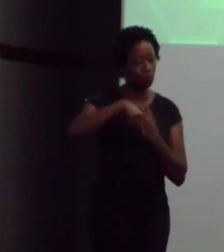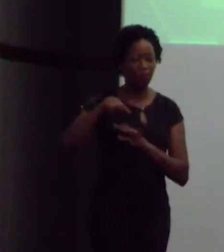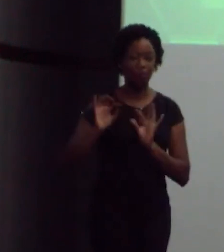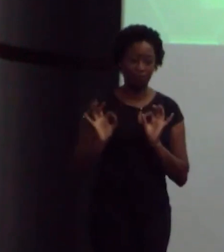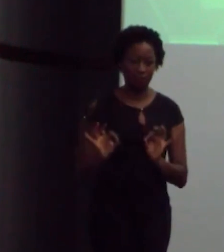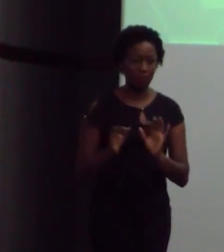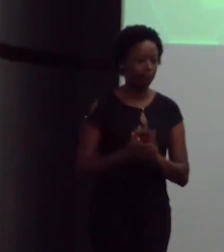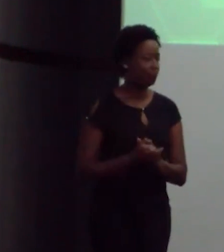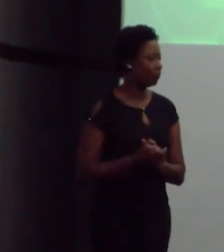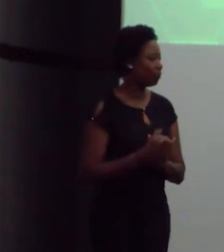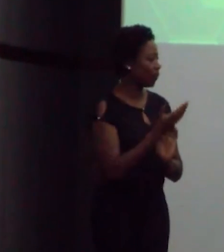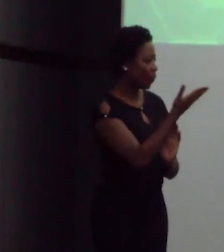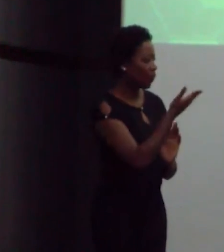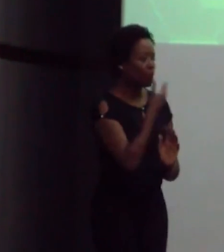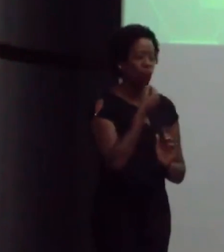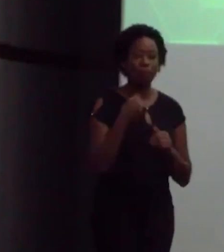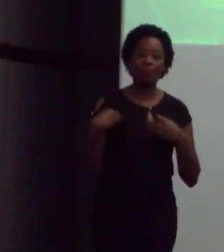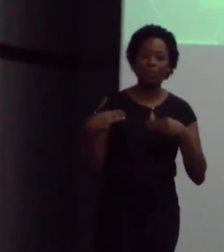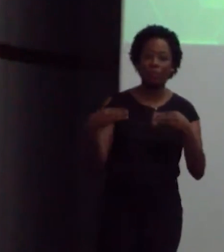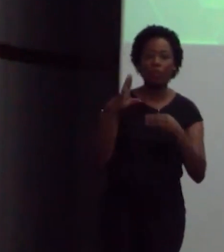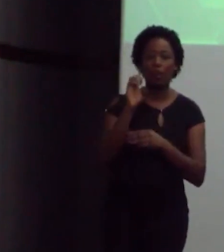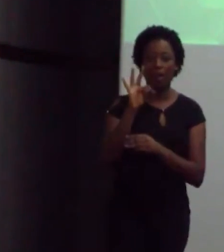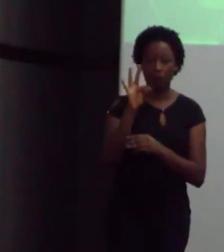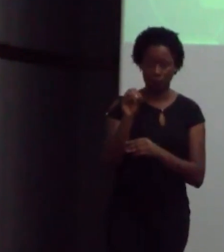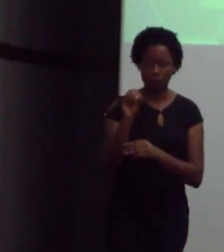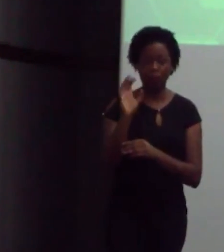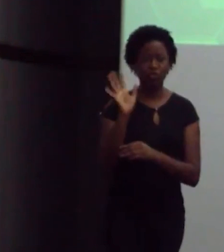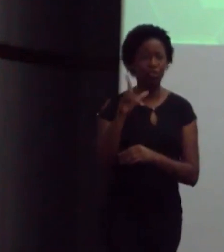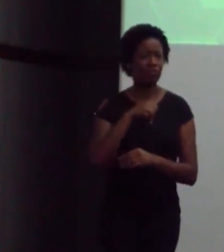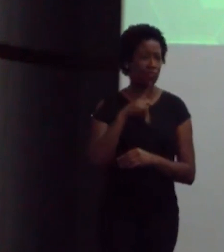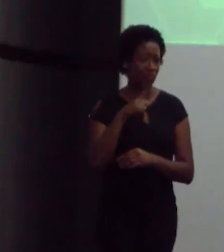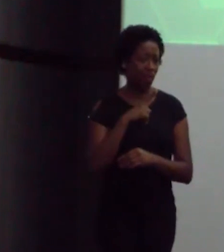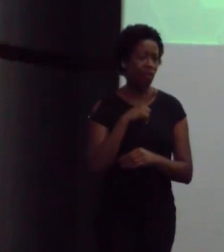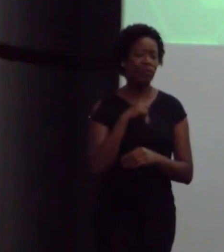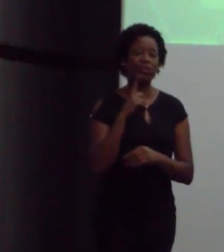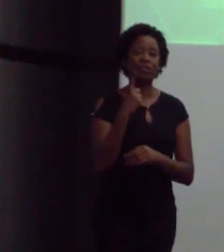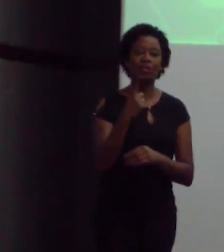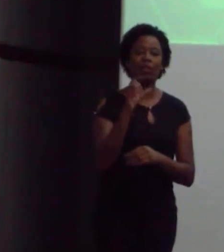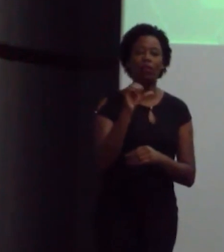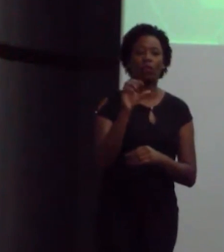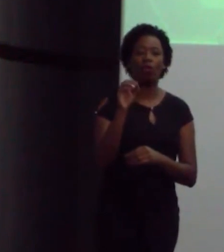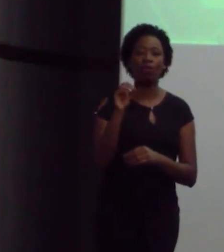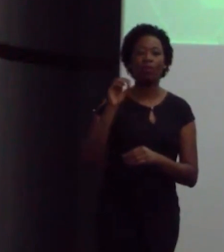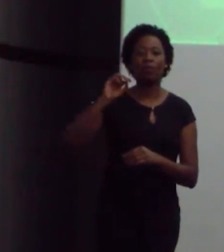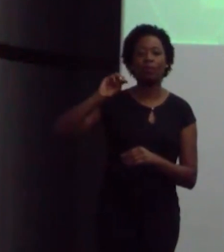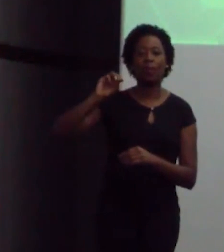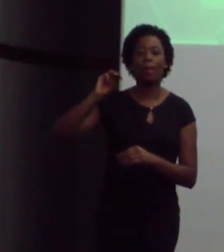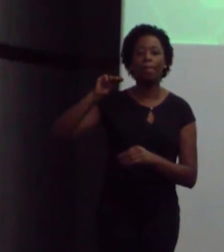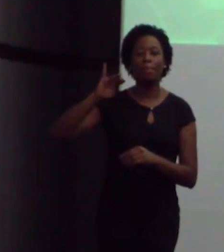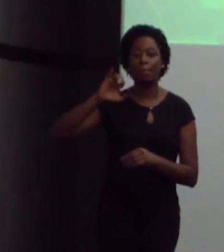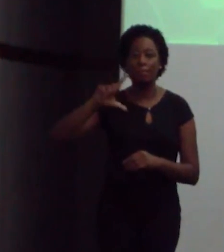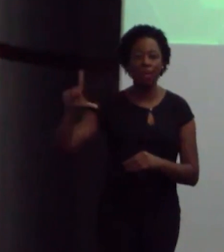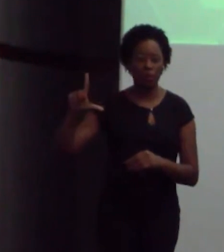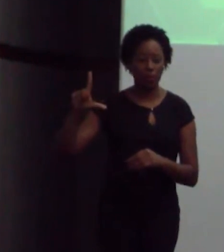O ministro Bento sabe disso. O Brasil tem hoje, mais ou menos, 190 mil megawatts de usinas,